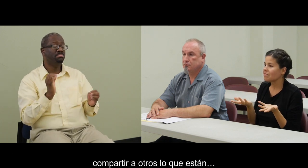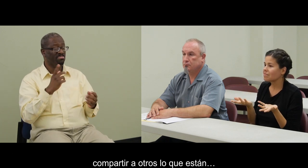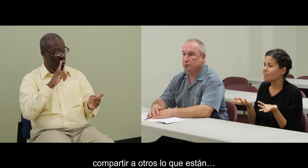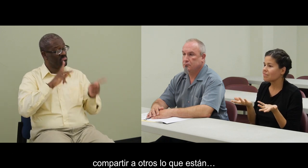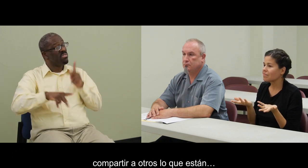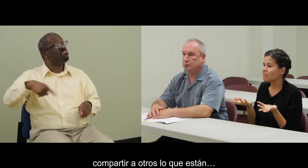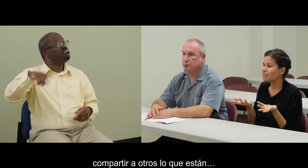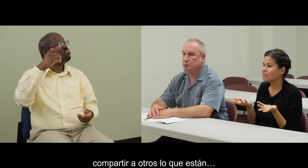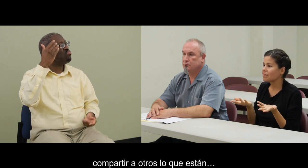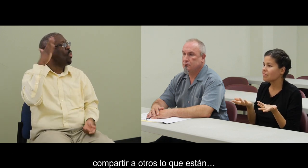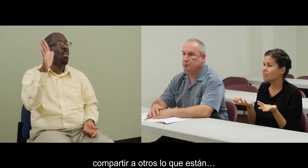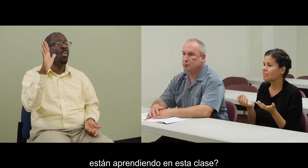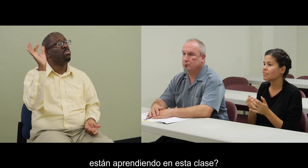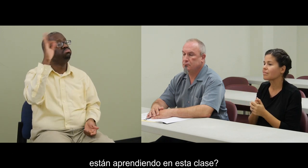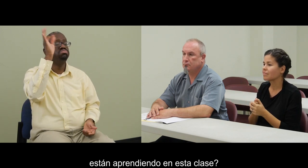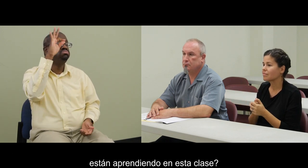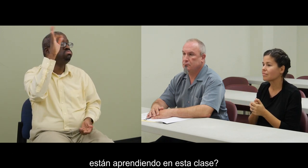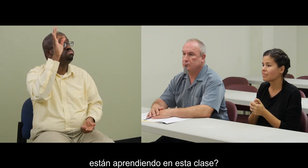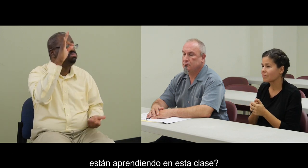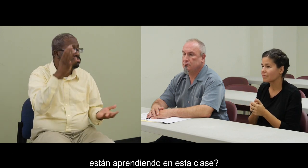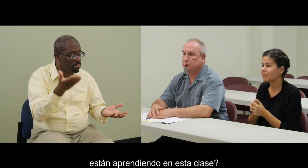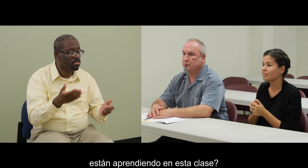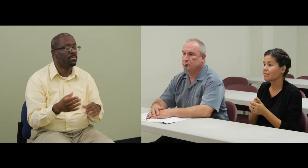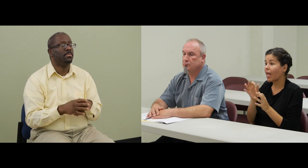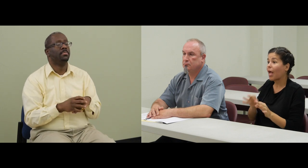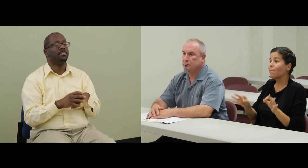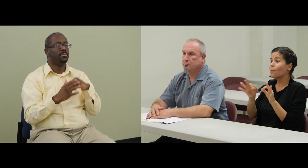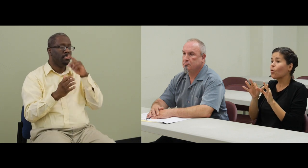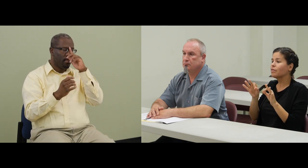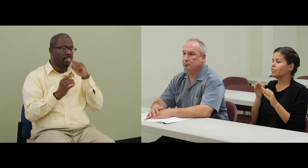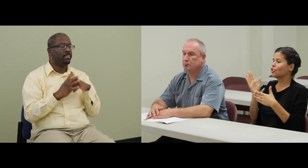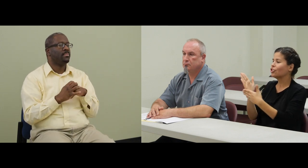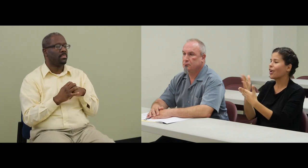están aprendiendo en esta clase?